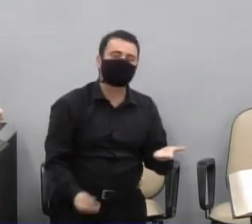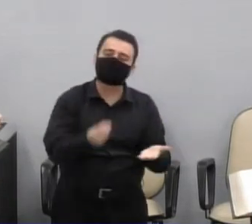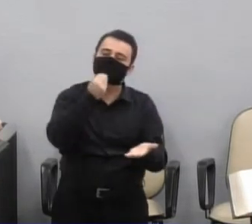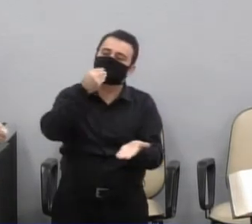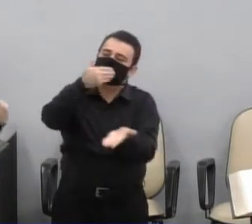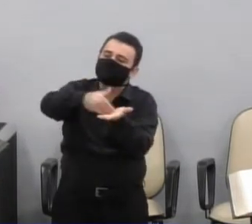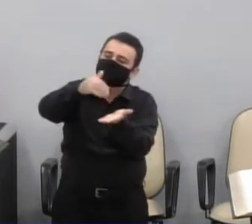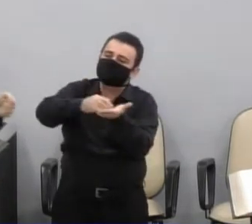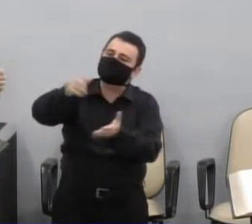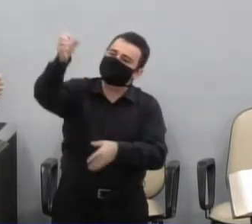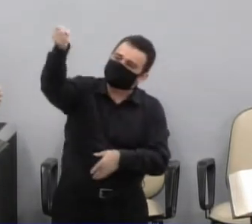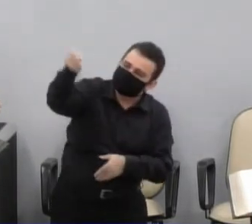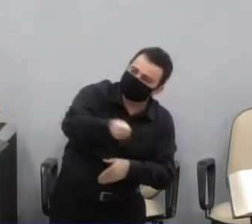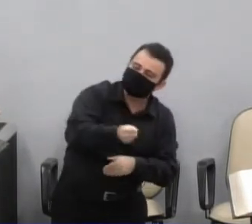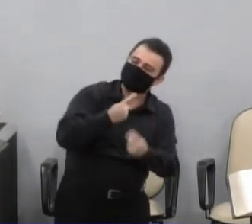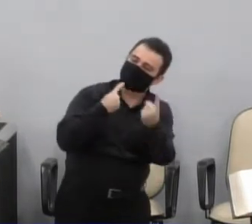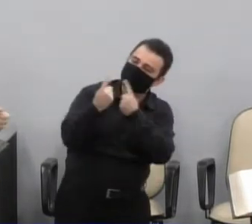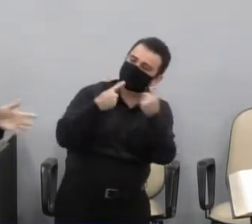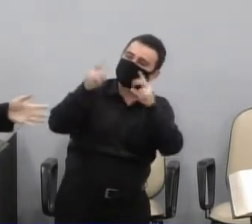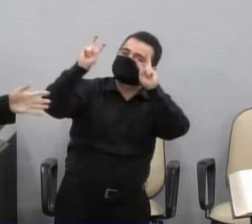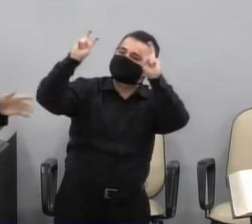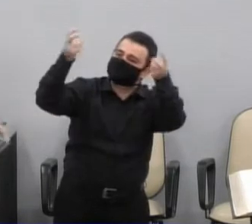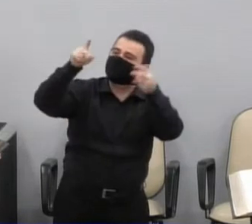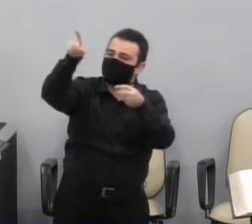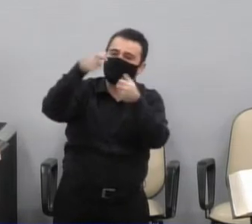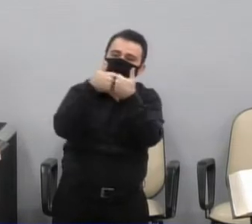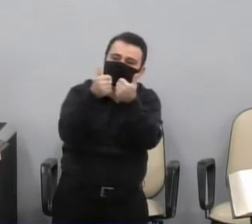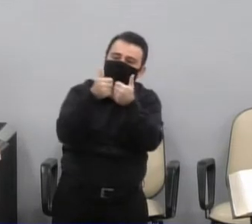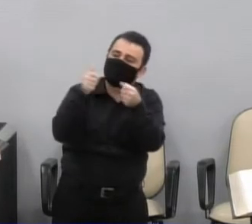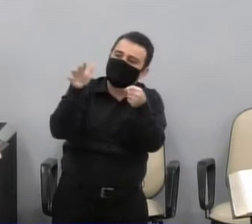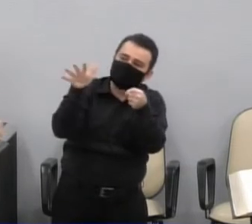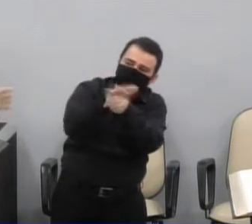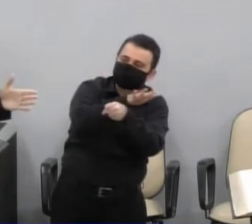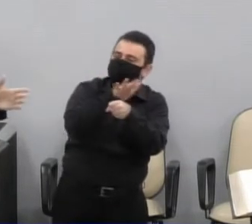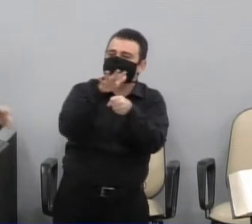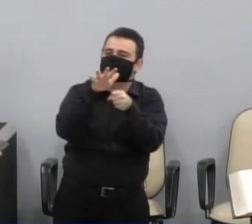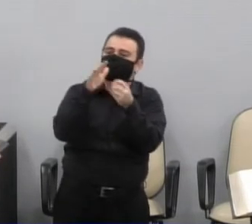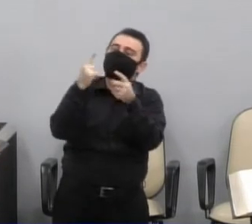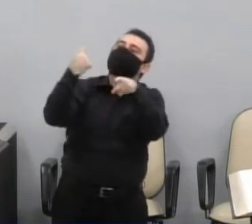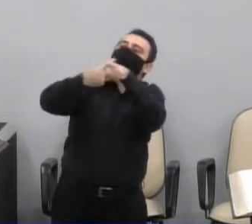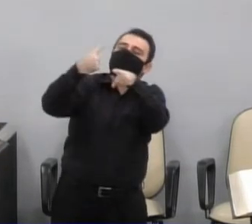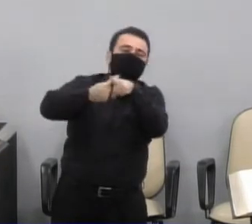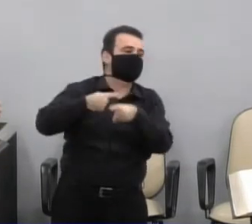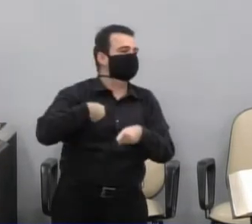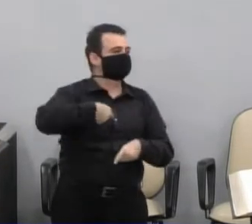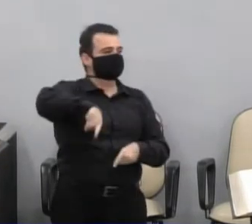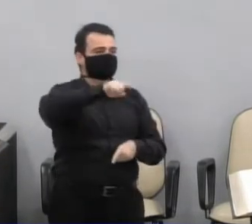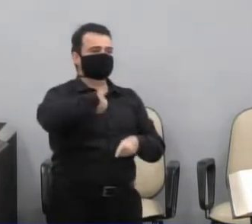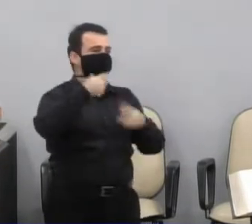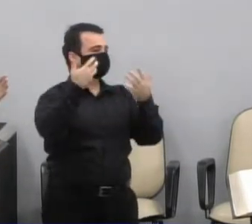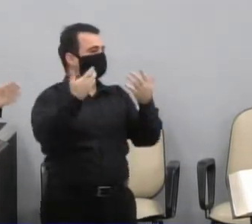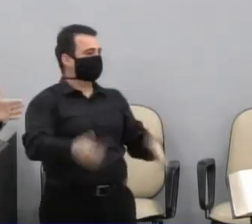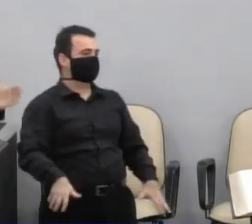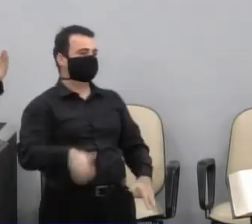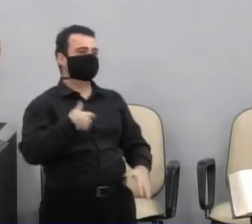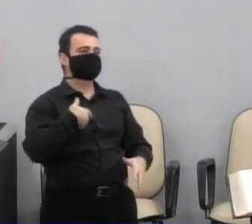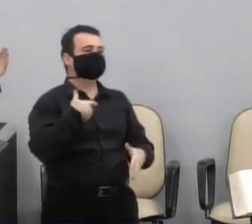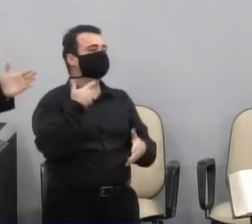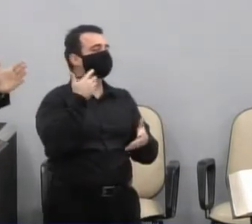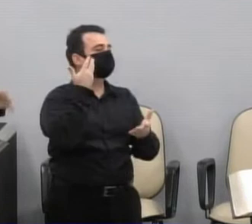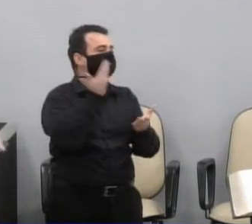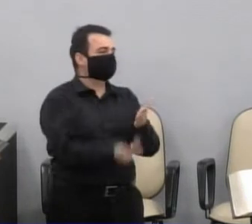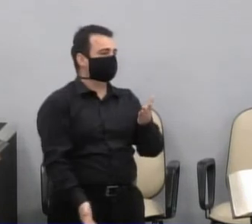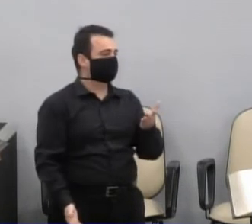problema do transporte coletivo, buscar solução, mas nós abrimos mão. Por isso, eu encaminho o voto